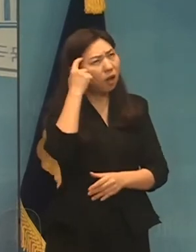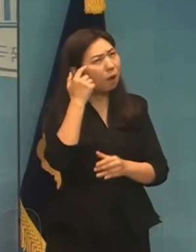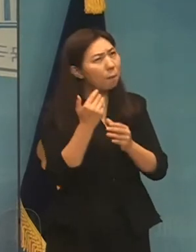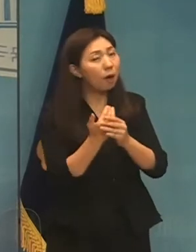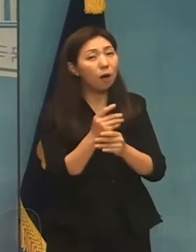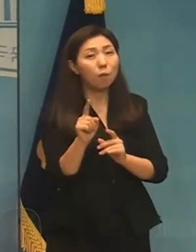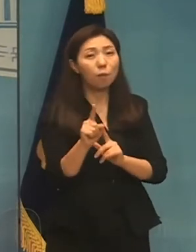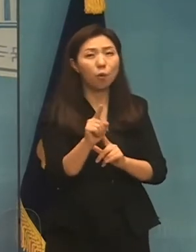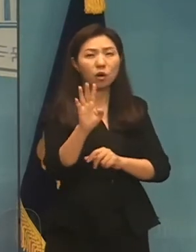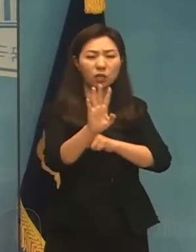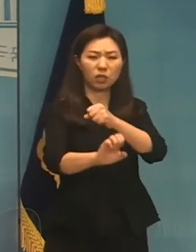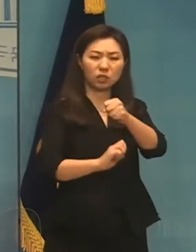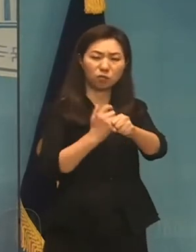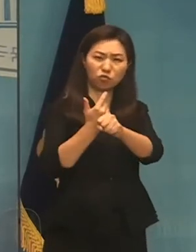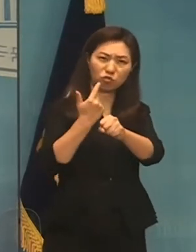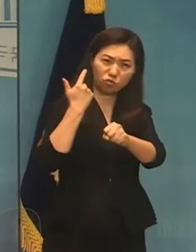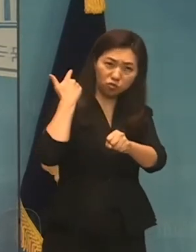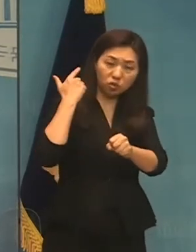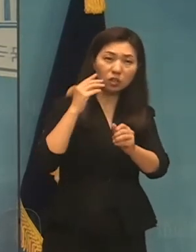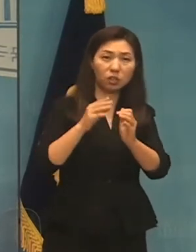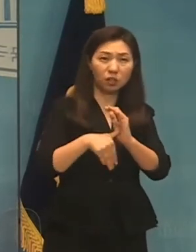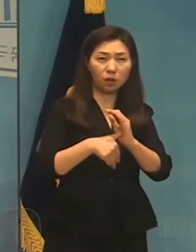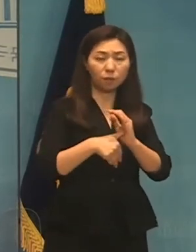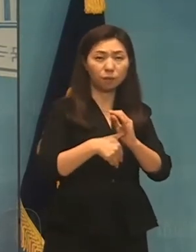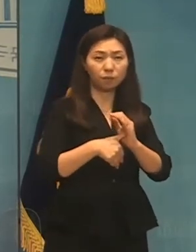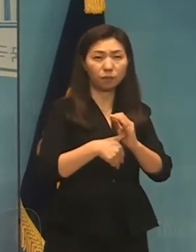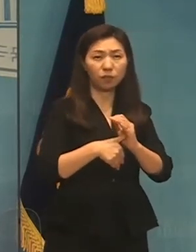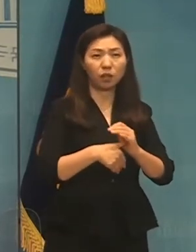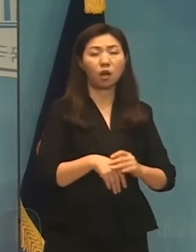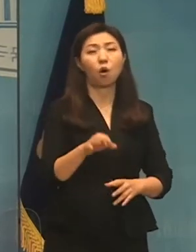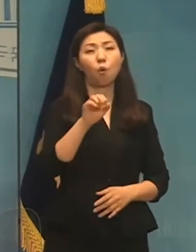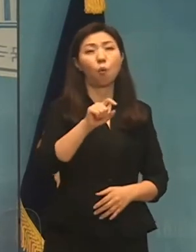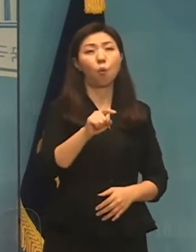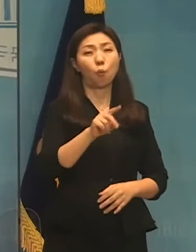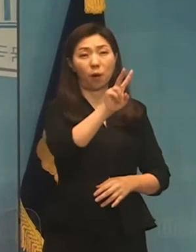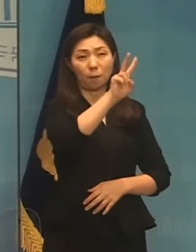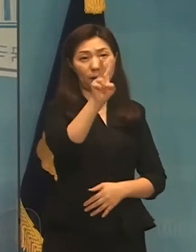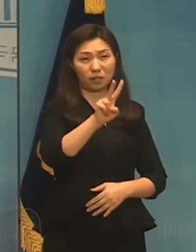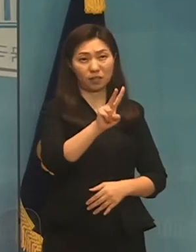저는 46년 전 월남 폐망 사건이 떠오릅니다.